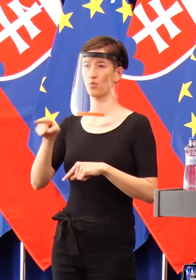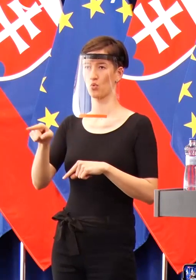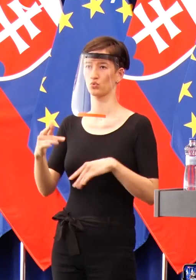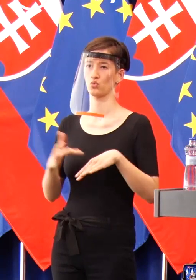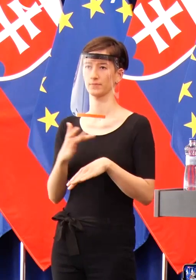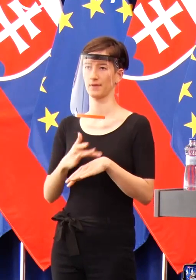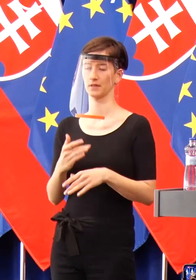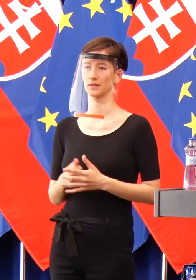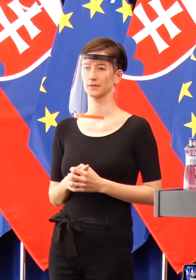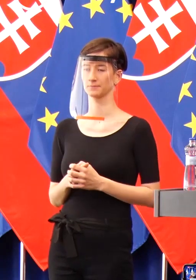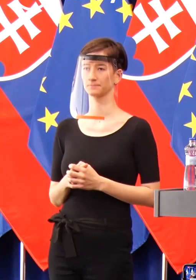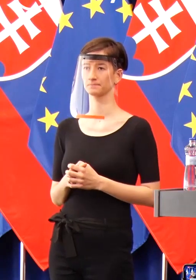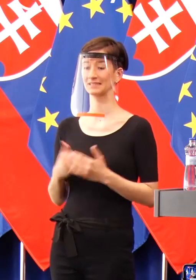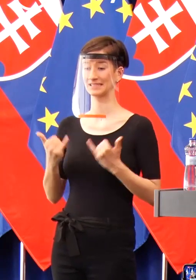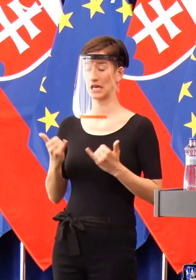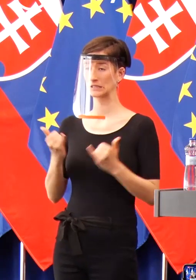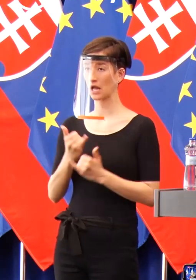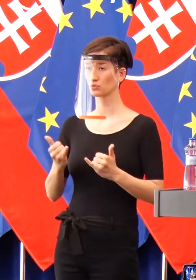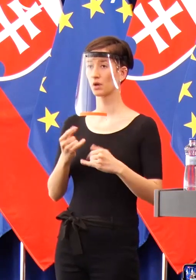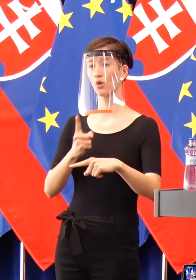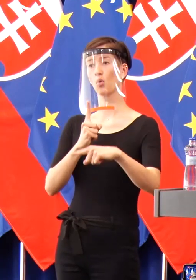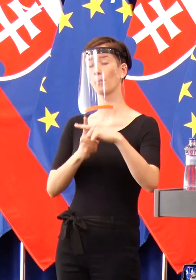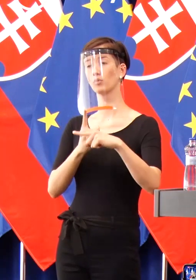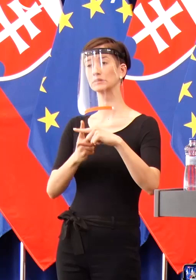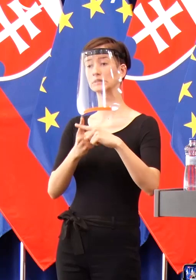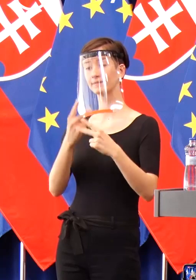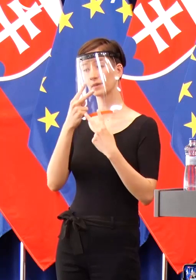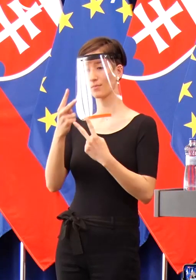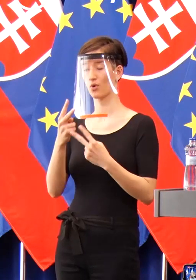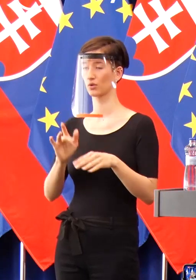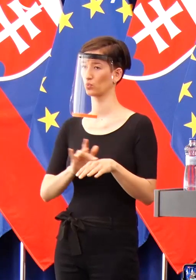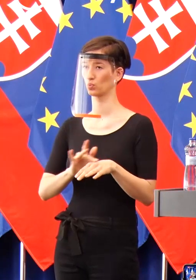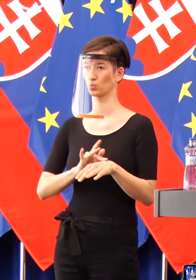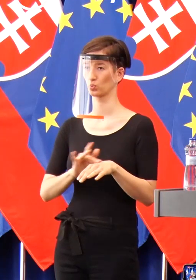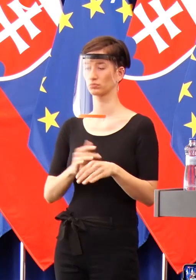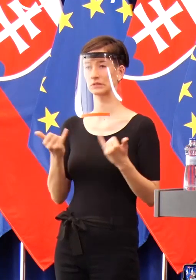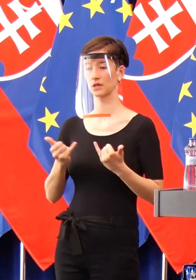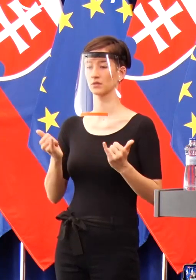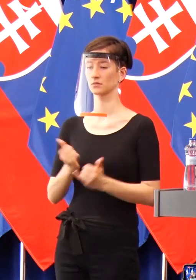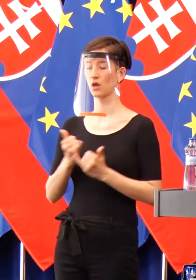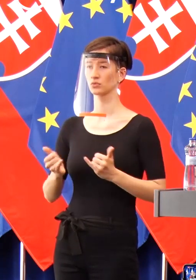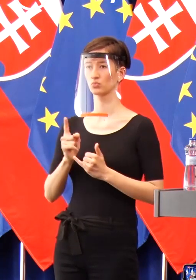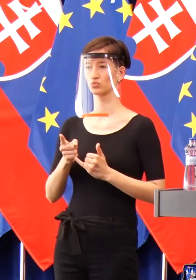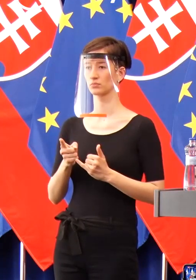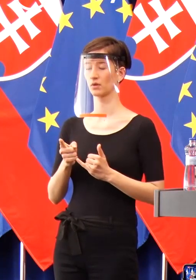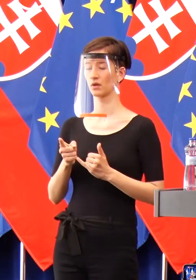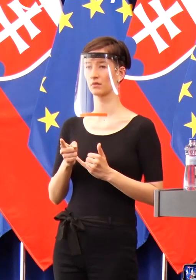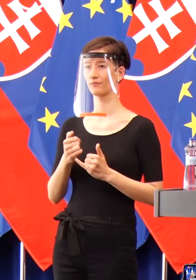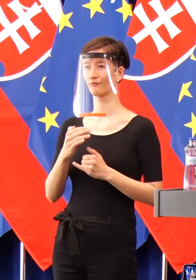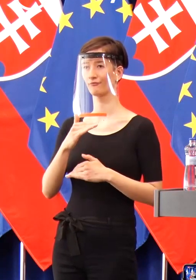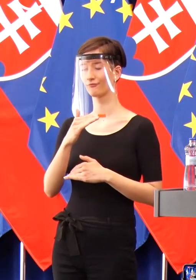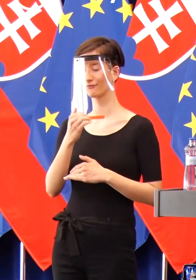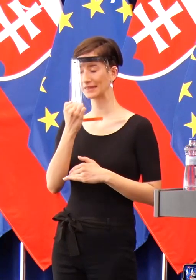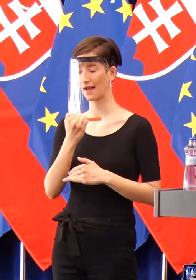Čiže nie je čas, aby sme boli optimisti. Je čas, aby sme boli naďalej veľmi, veľmi obozretní. Aby sme si